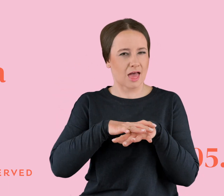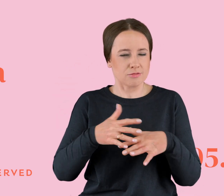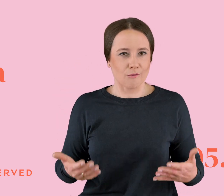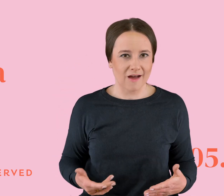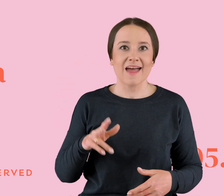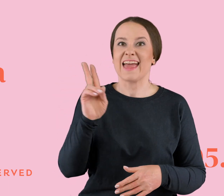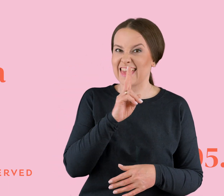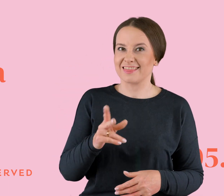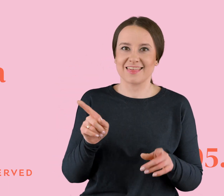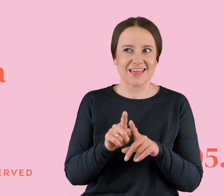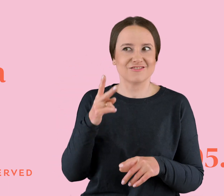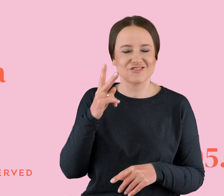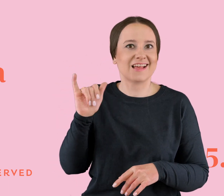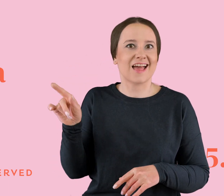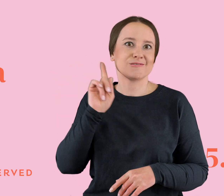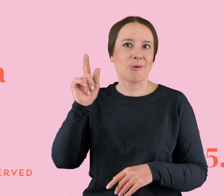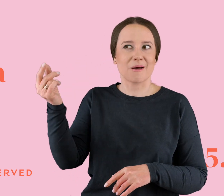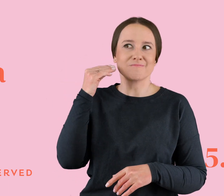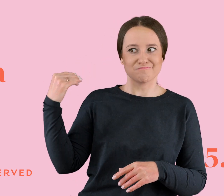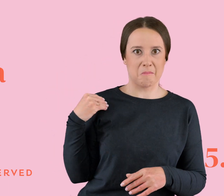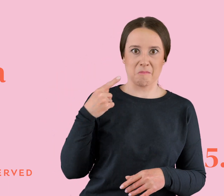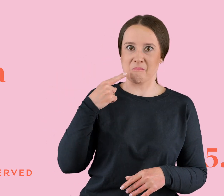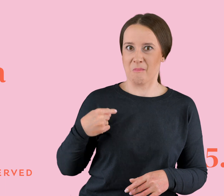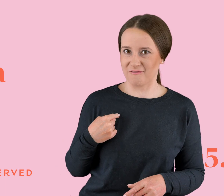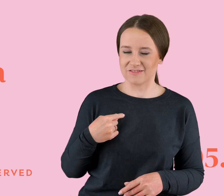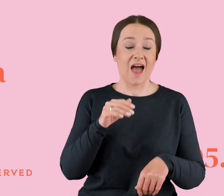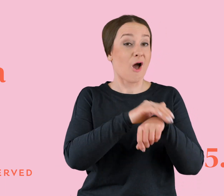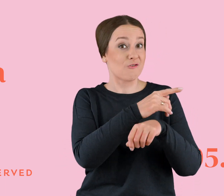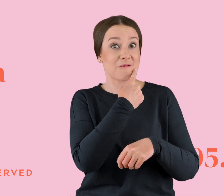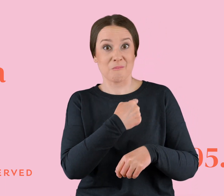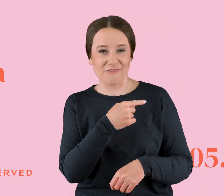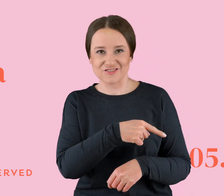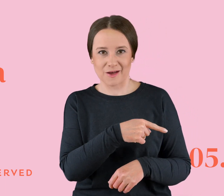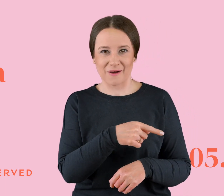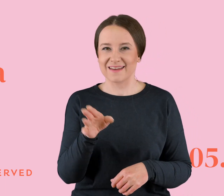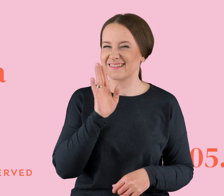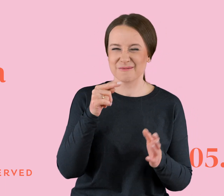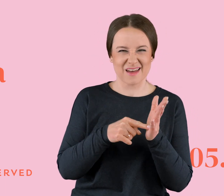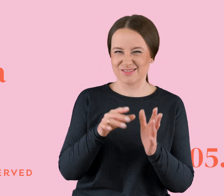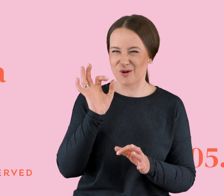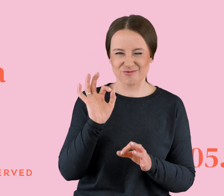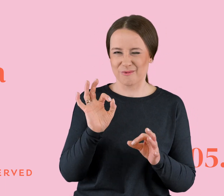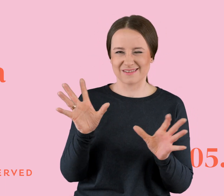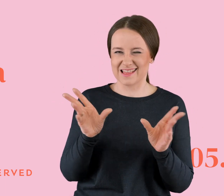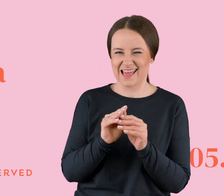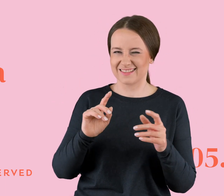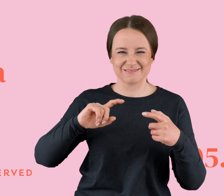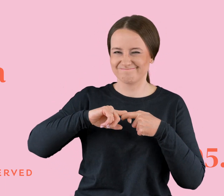jak się do mnie raz odezwał. No i koleżanka mi tak powiedziała, słuchaj no, to nie jest chyba dobra relacja. No